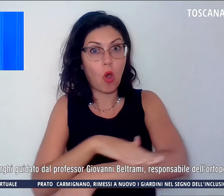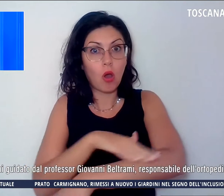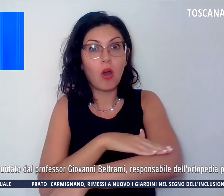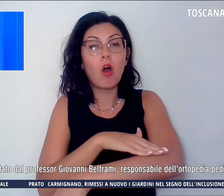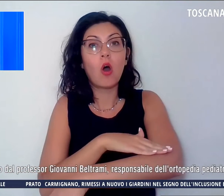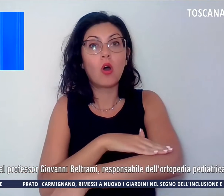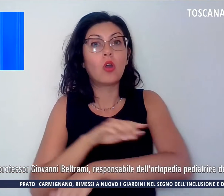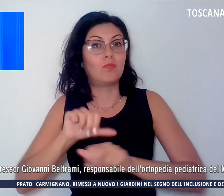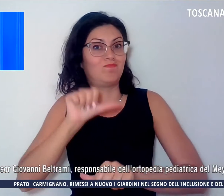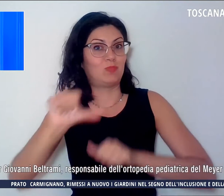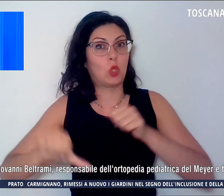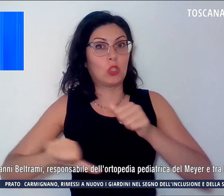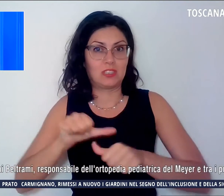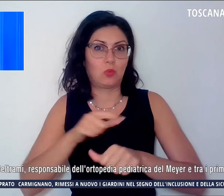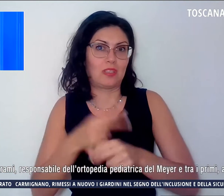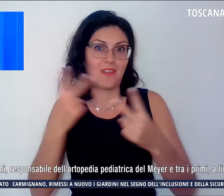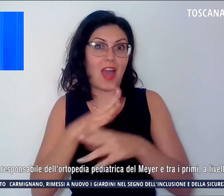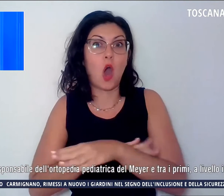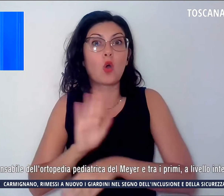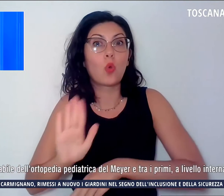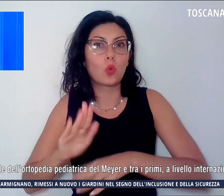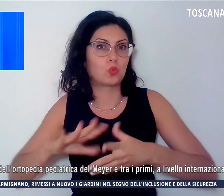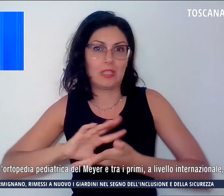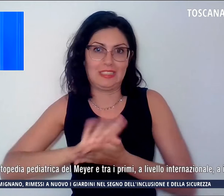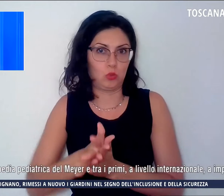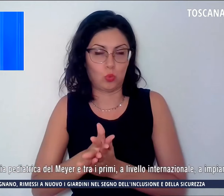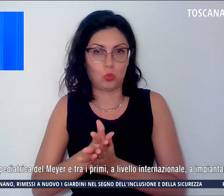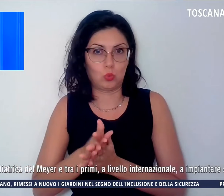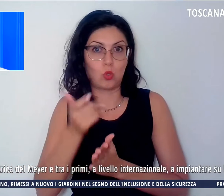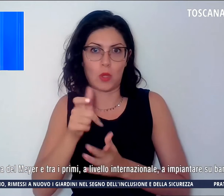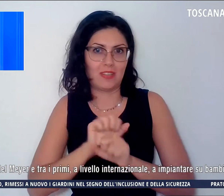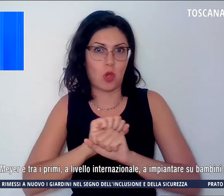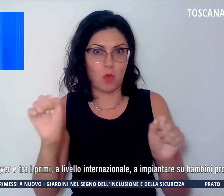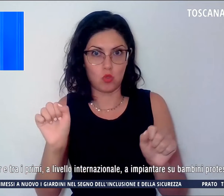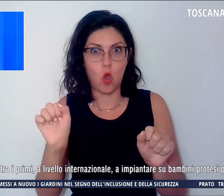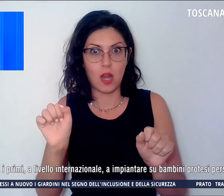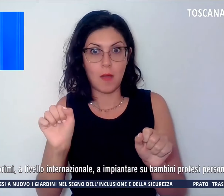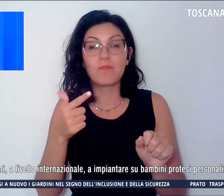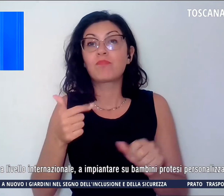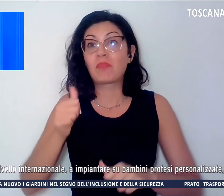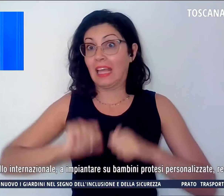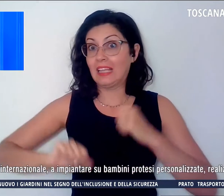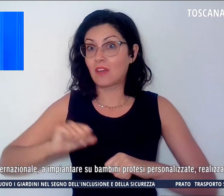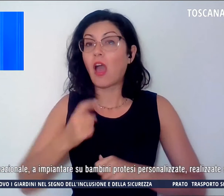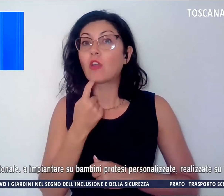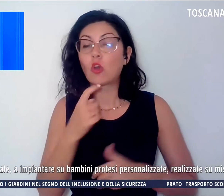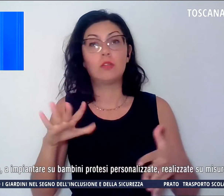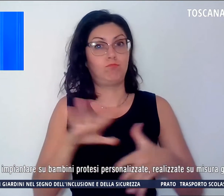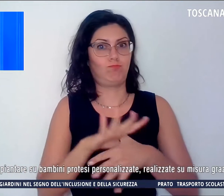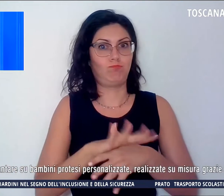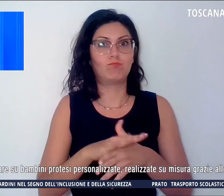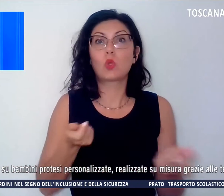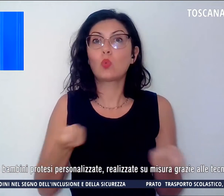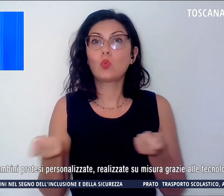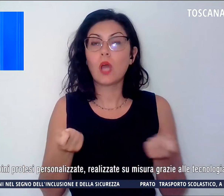andata distrutta a seguito dell'esplosione. Ad eseguire l'intervento un team guidato dal professor